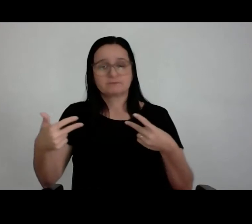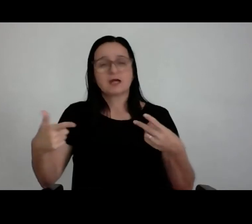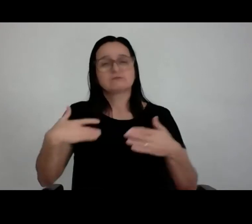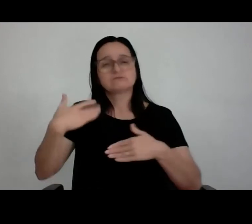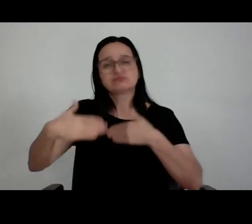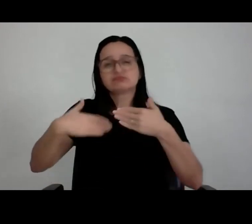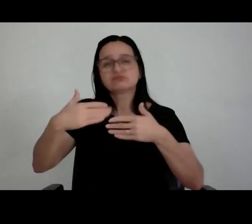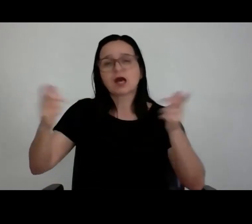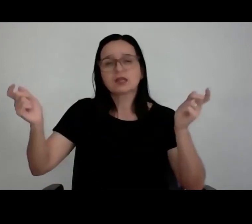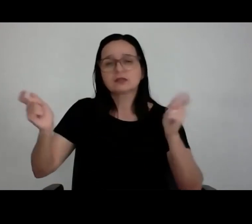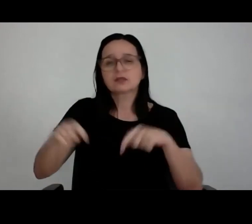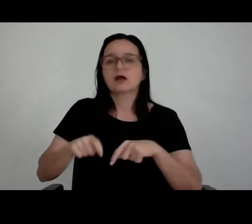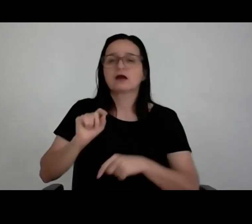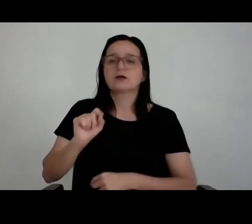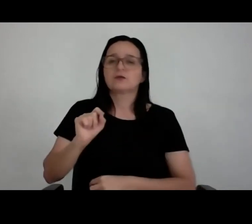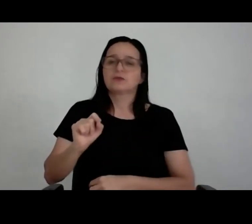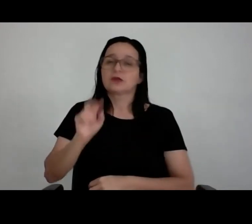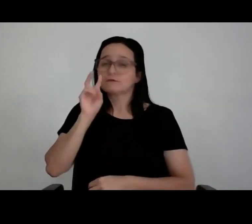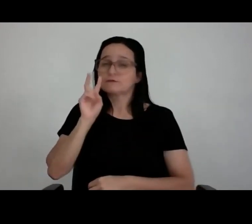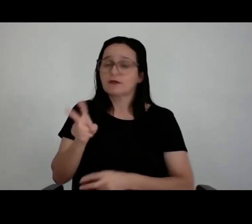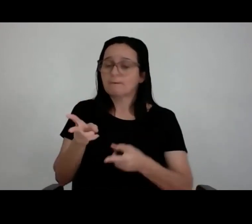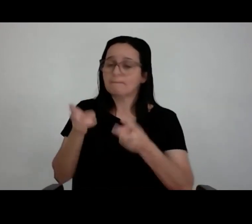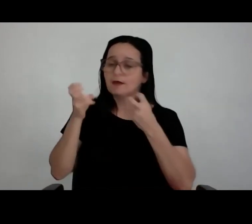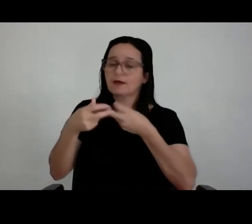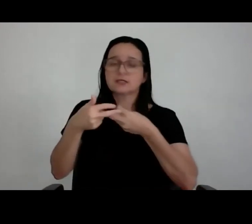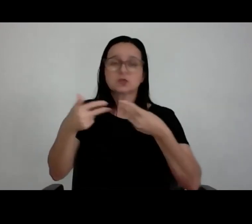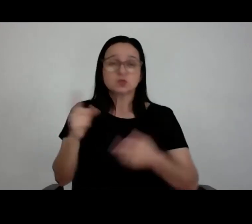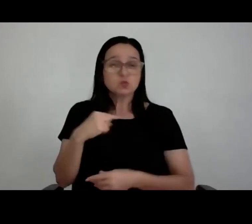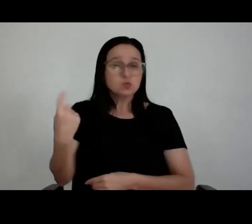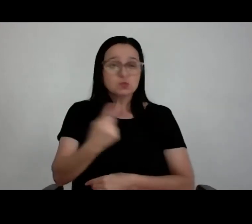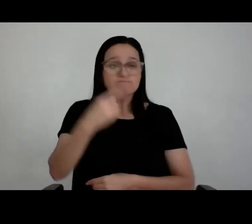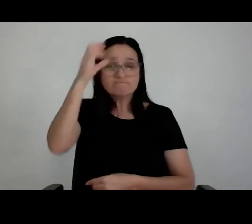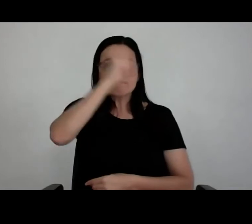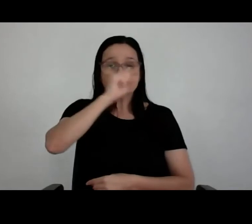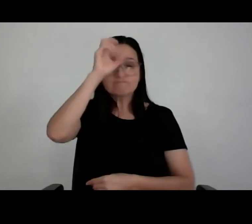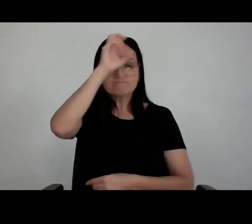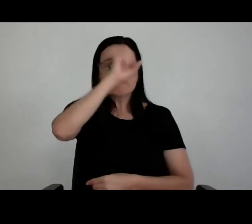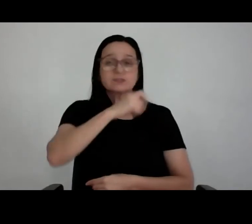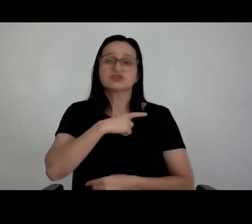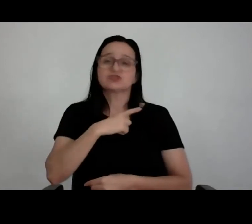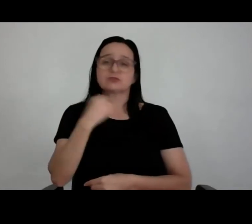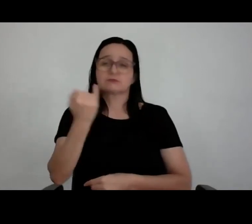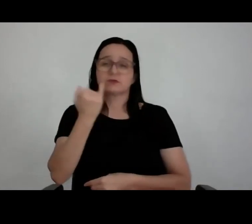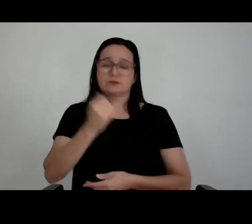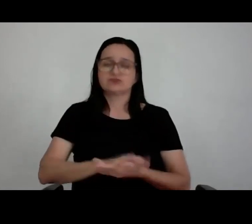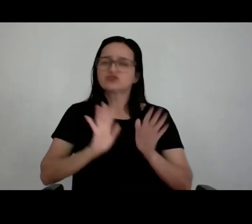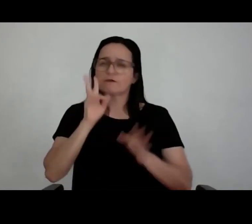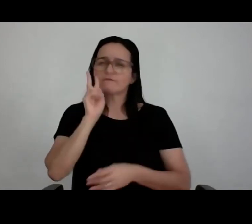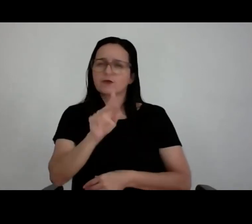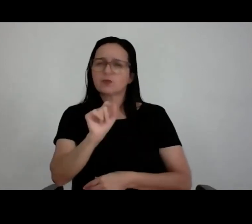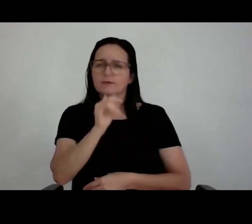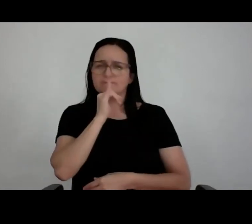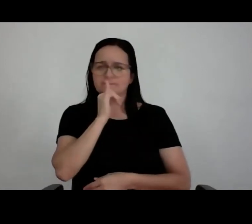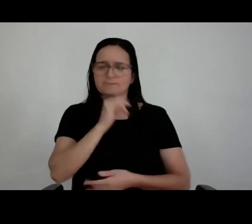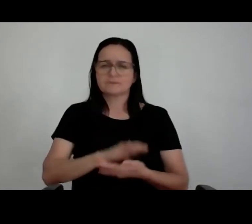ouvir críticas é outra tarefa, é outra habilidade que todos nós temos que aprender, porque eu já cansei de ver proprietários,